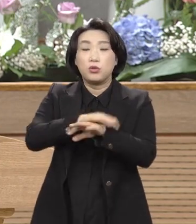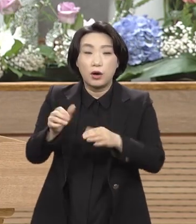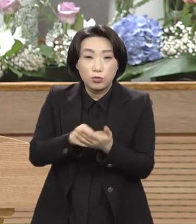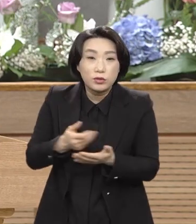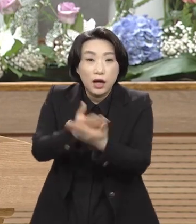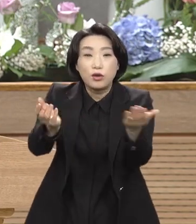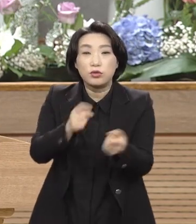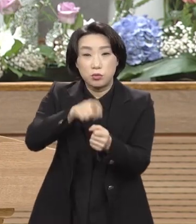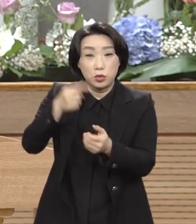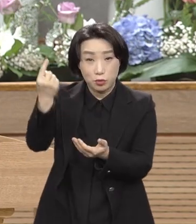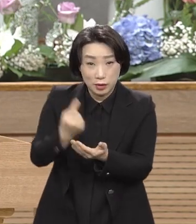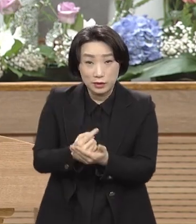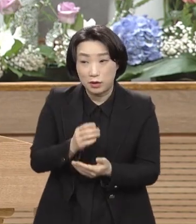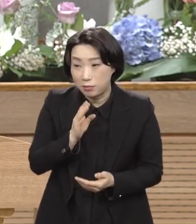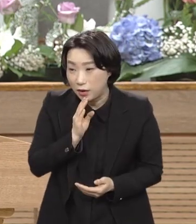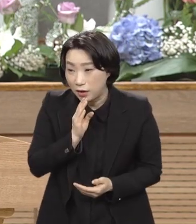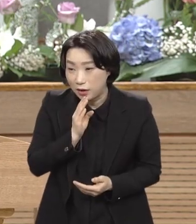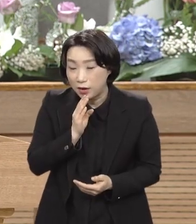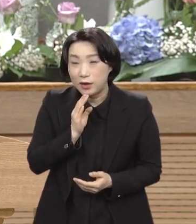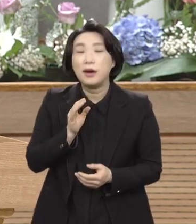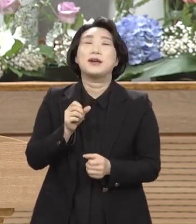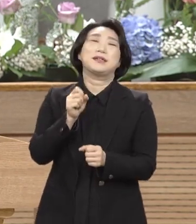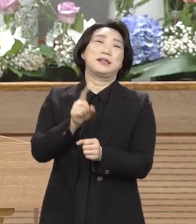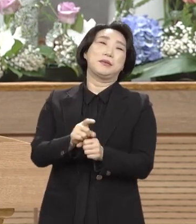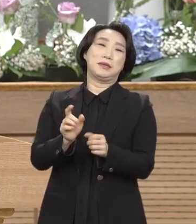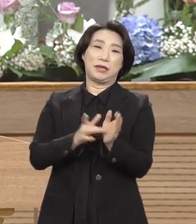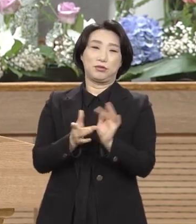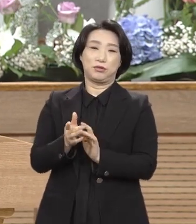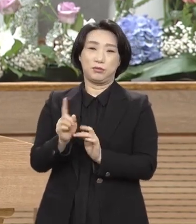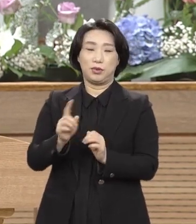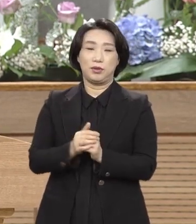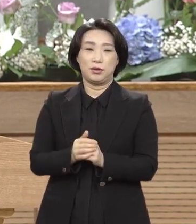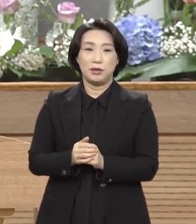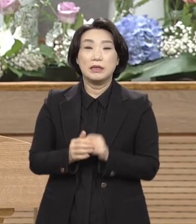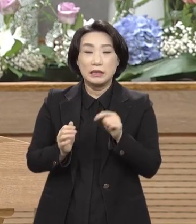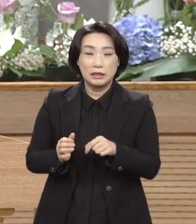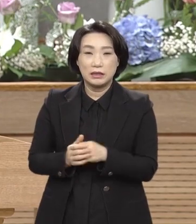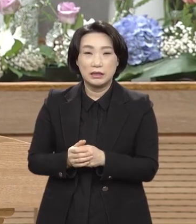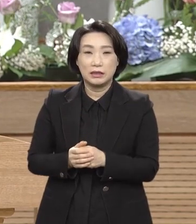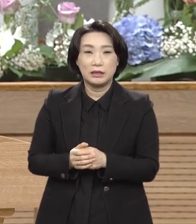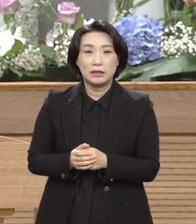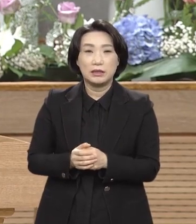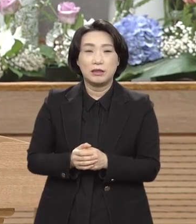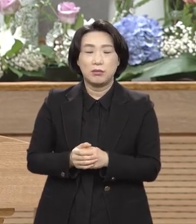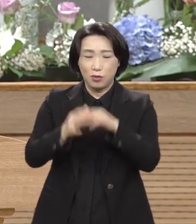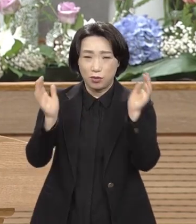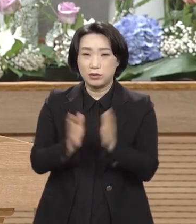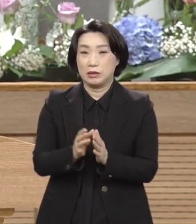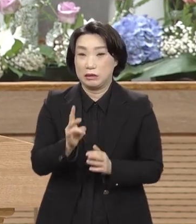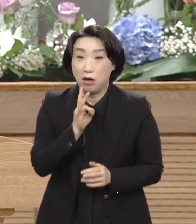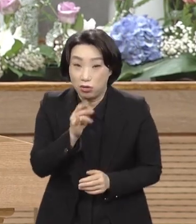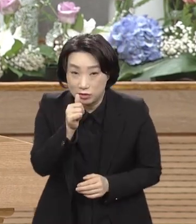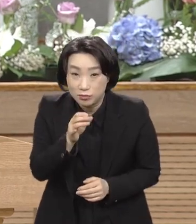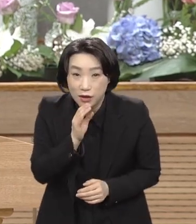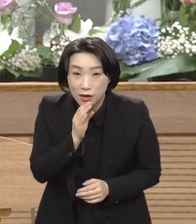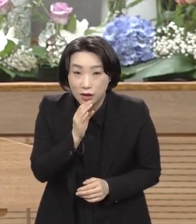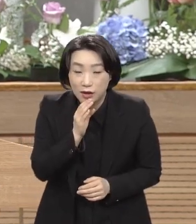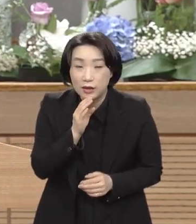이미 빌라부석정의 서기전에 예언하셨어 내가 예루살렘에